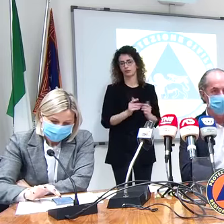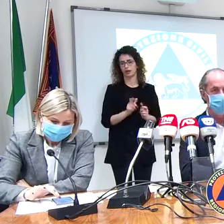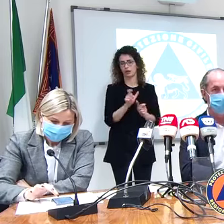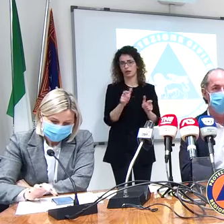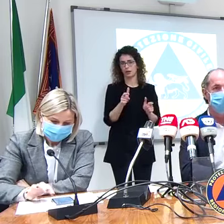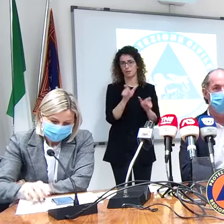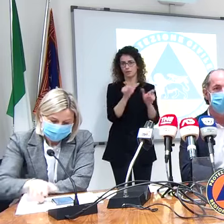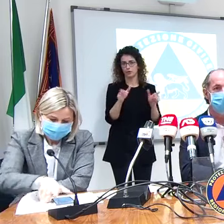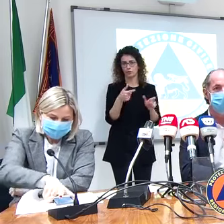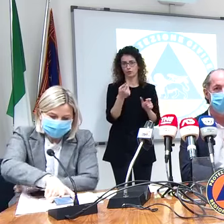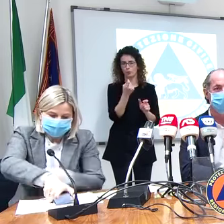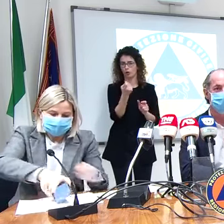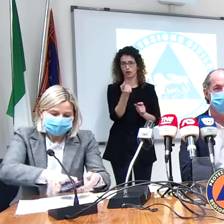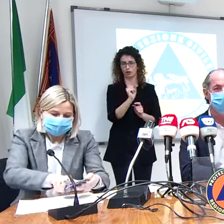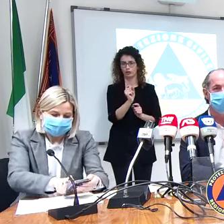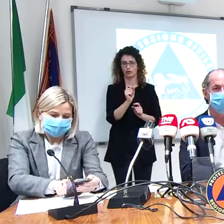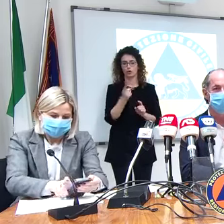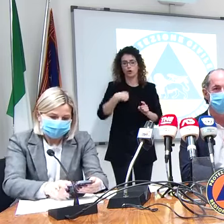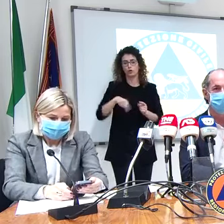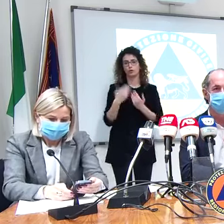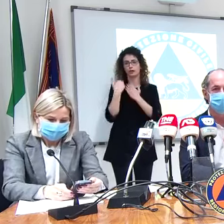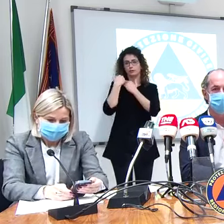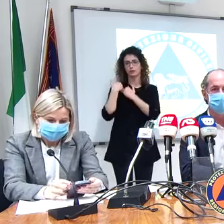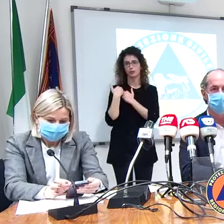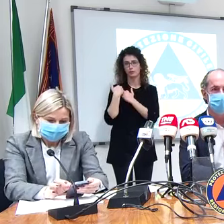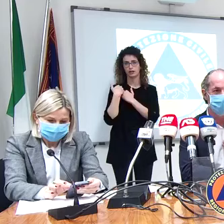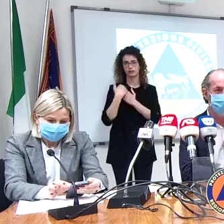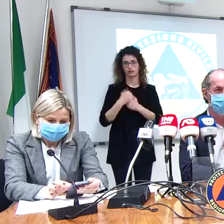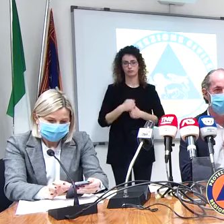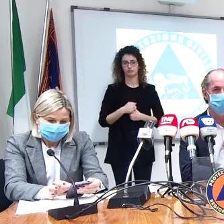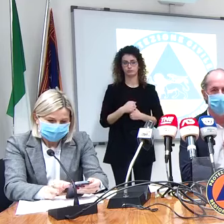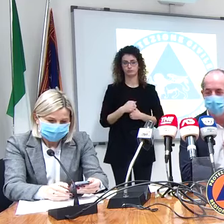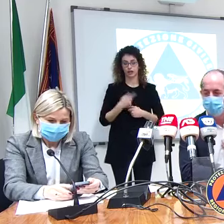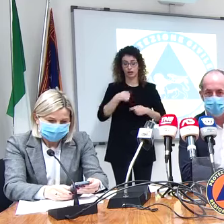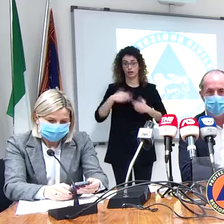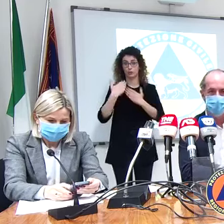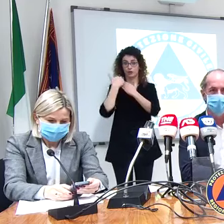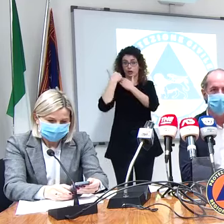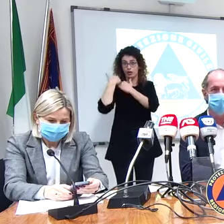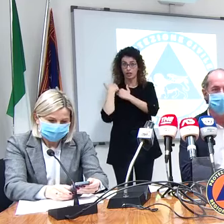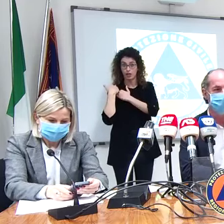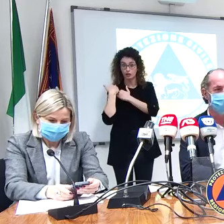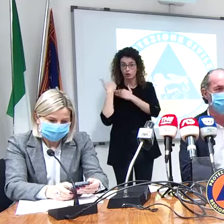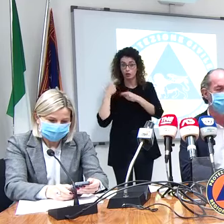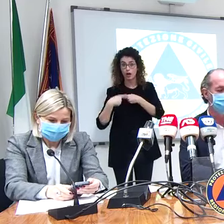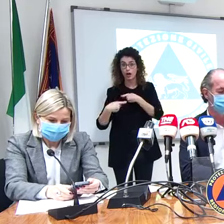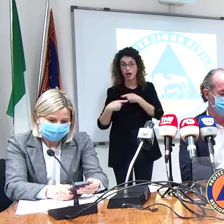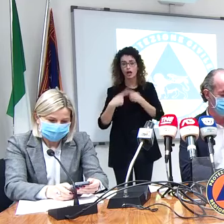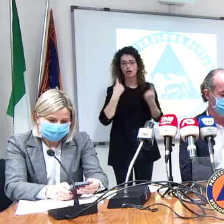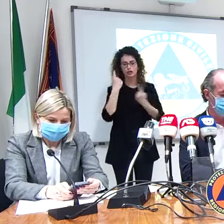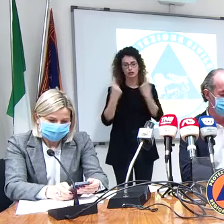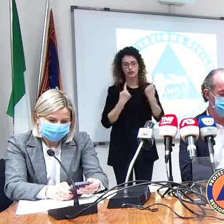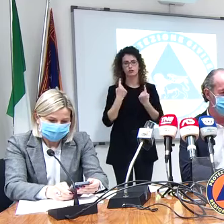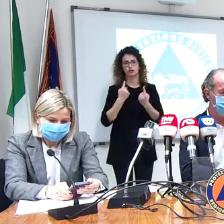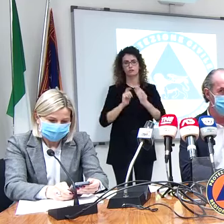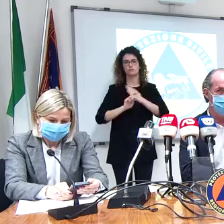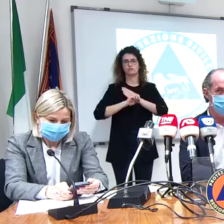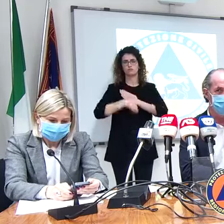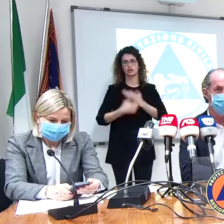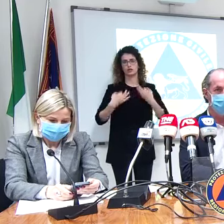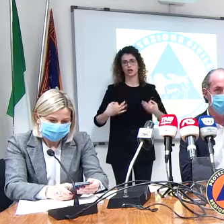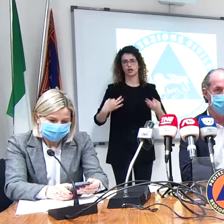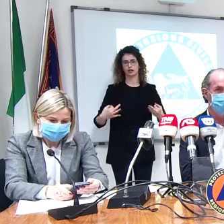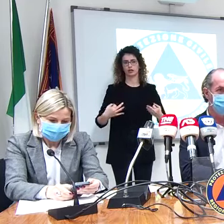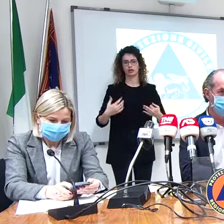però noi abbiamo la responsabilità e finché ce'abbiamo noi questa è una cosa seria io passerei la loro